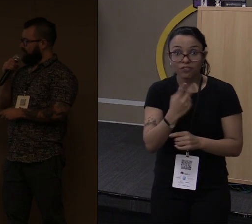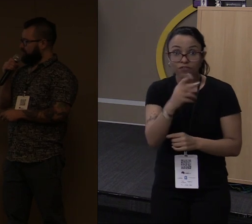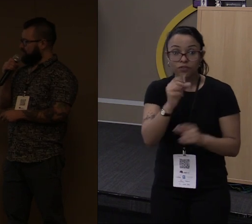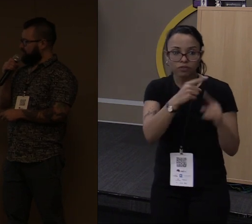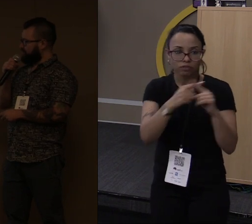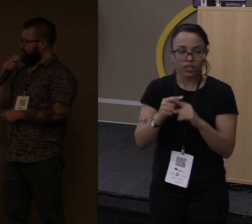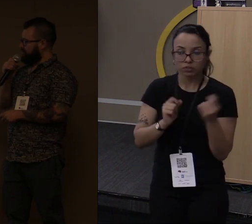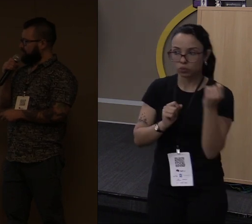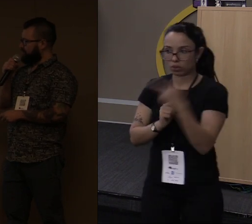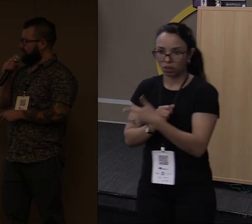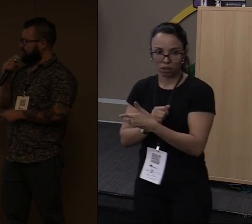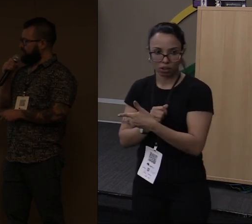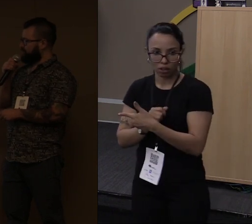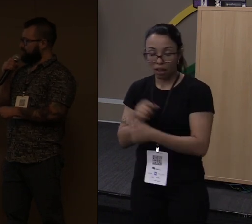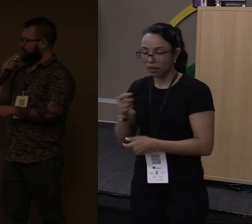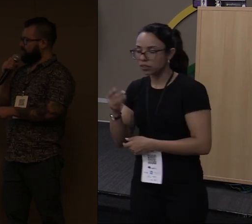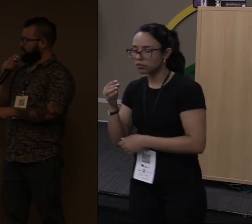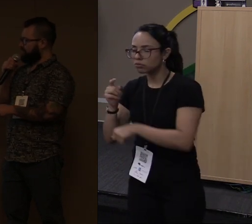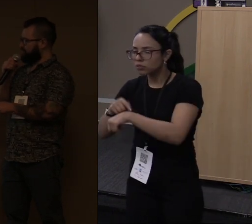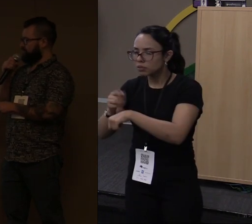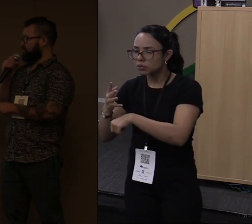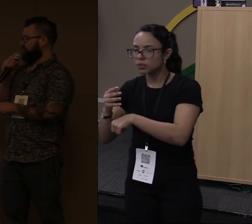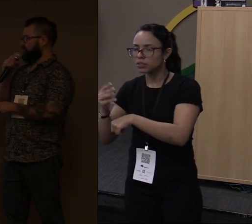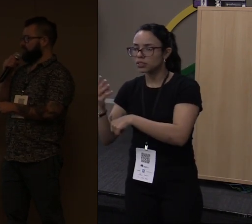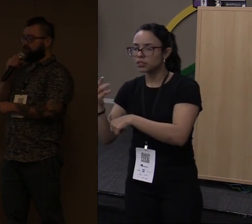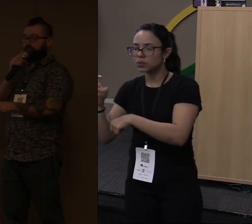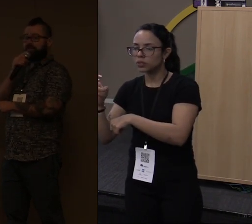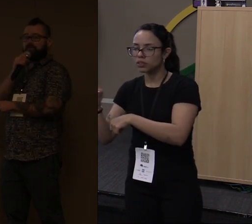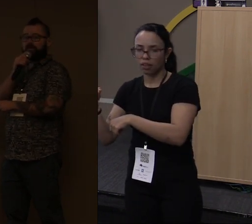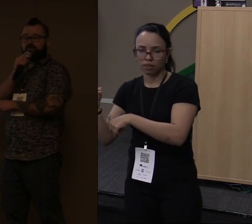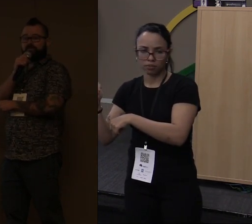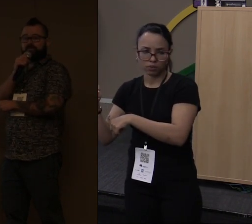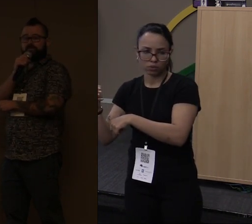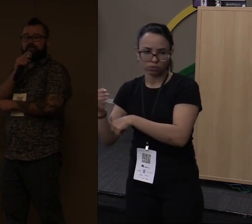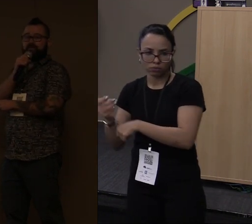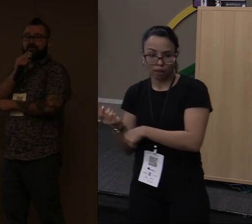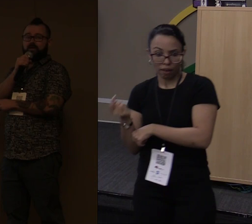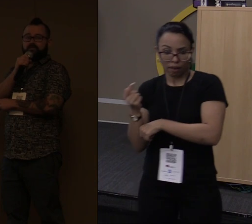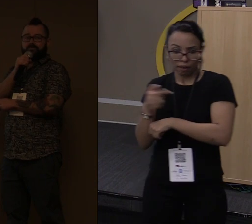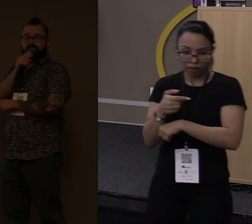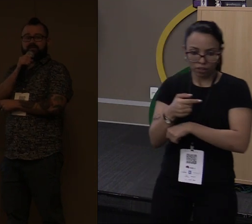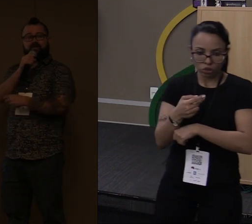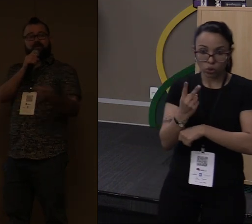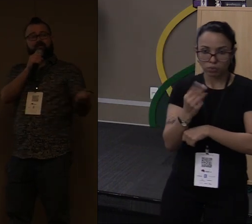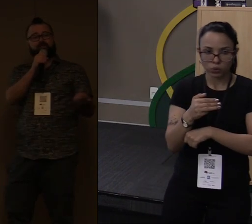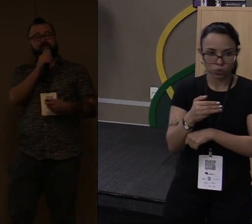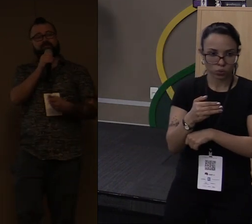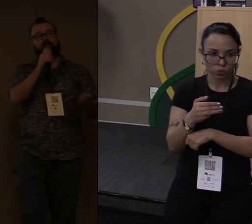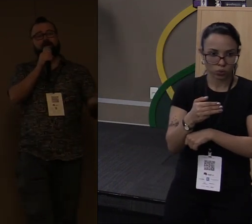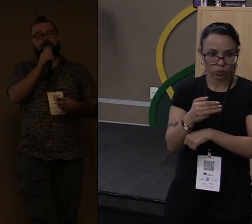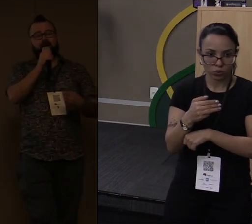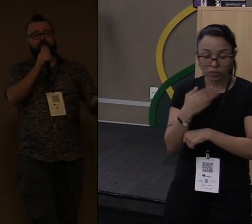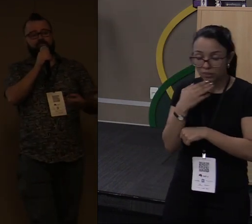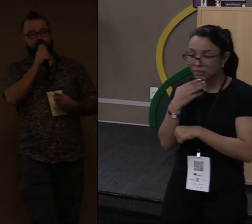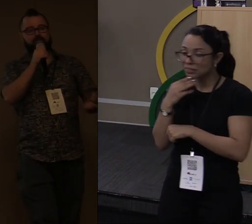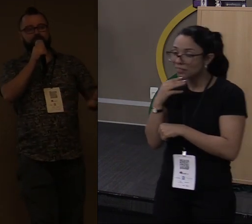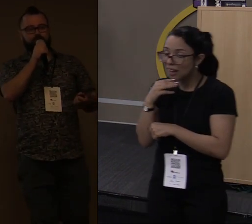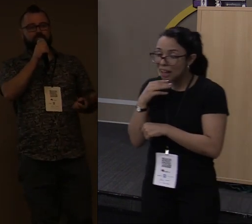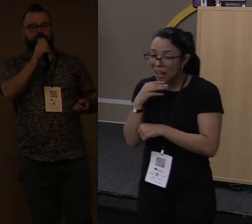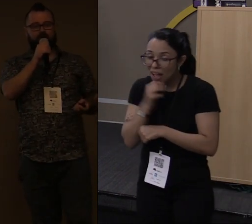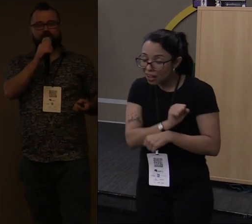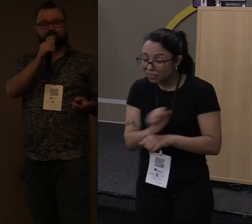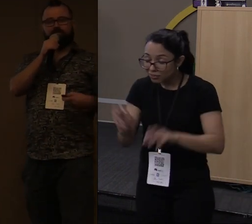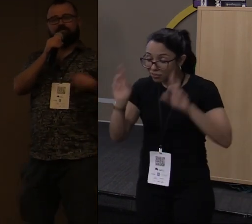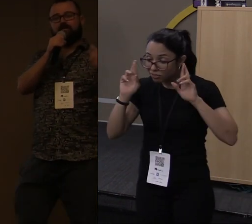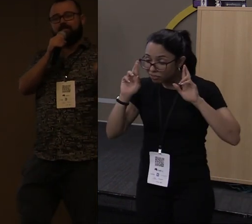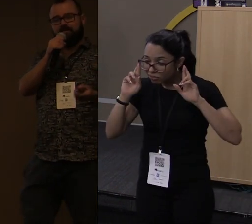tinha um tempo de 53, em Rust eu consegui diminuir para 2. Então você vê assim que é uma diferença absurda